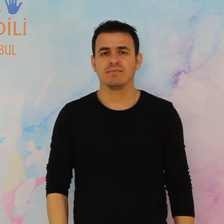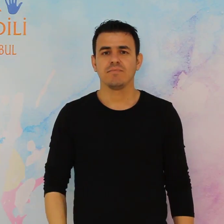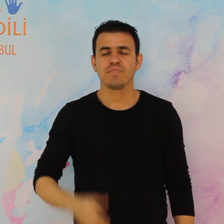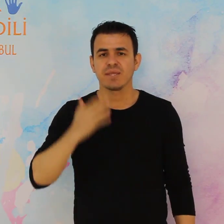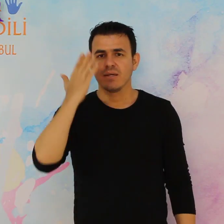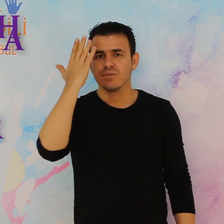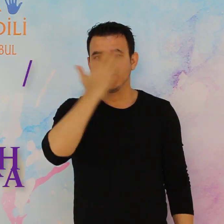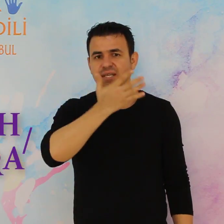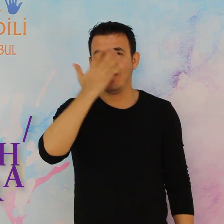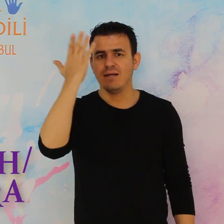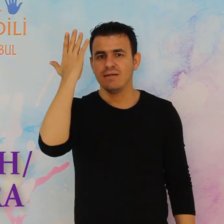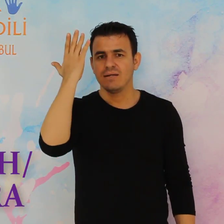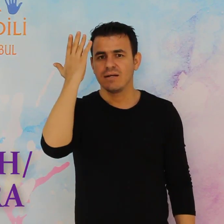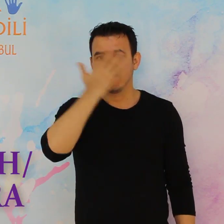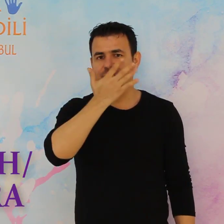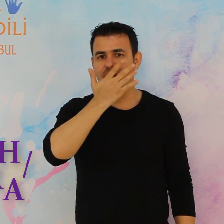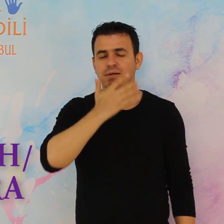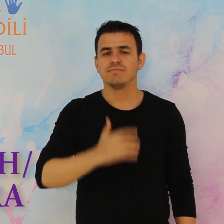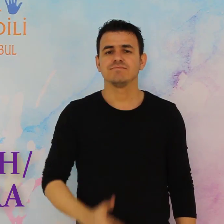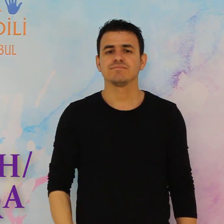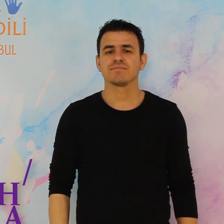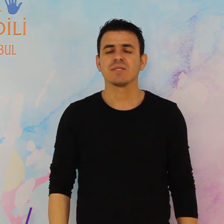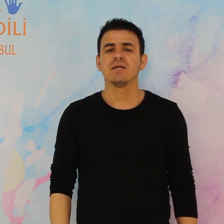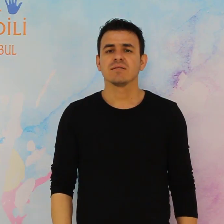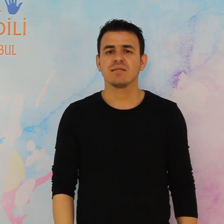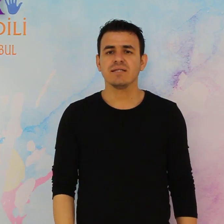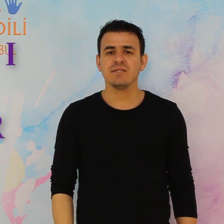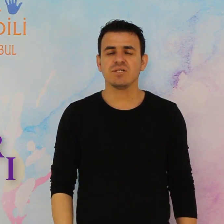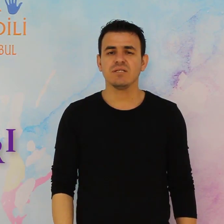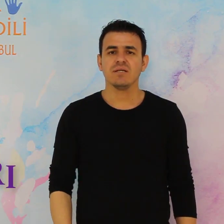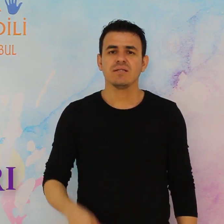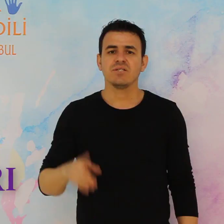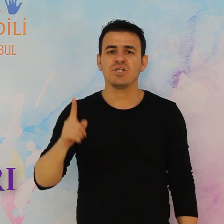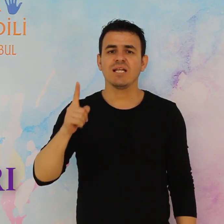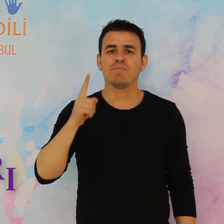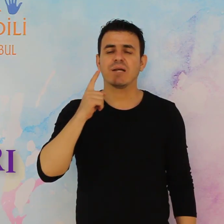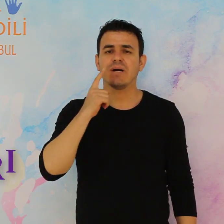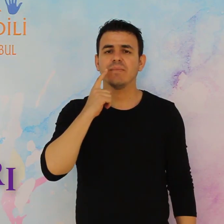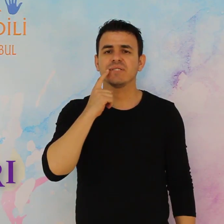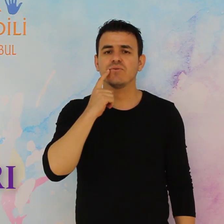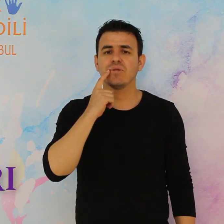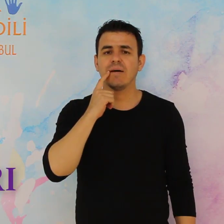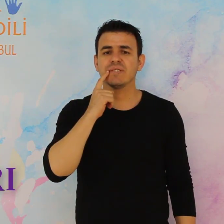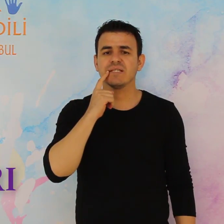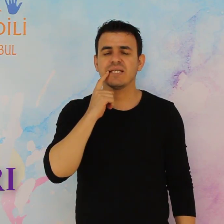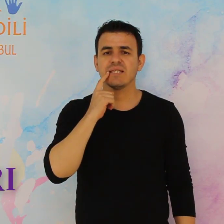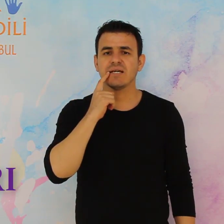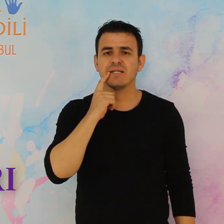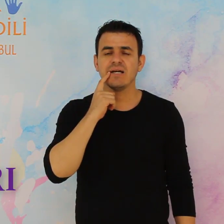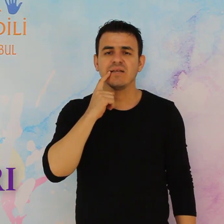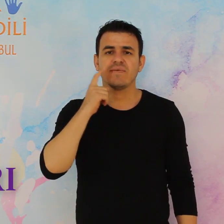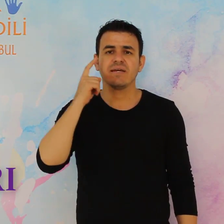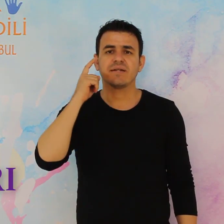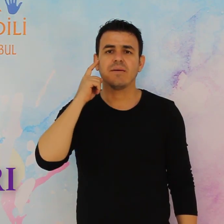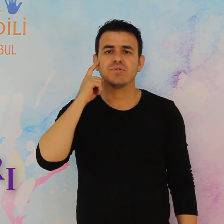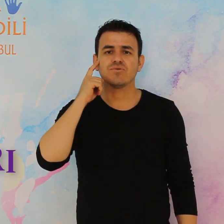siyah kara sarı için işaret parmağımızı dudağımızın kenarına ve yanağımızın üstüne